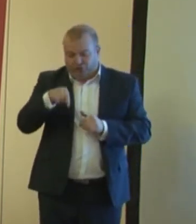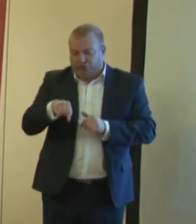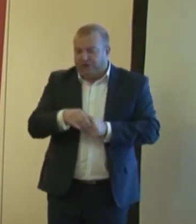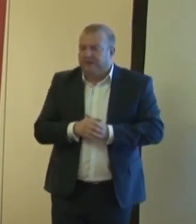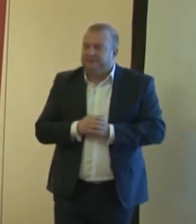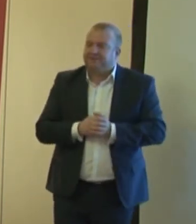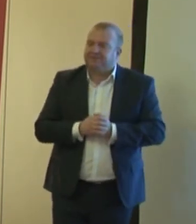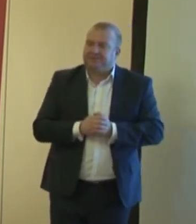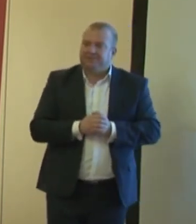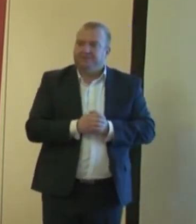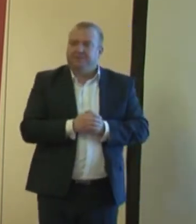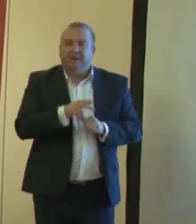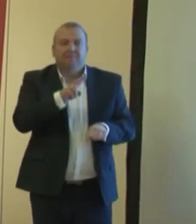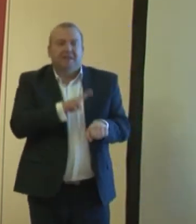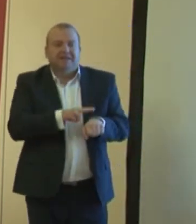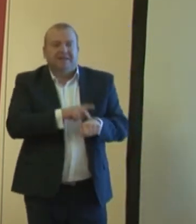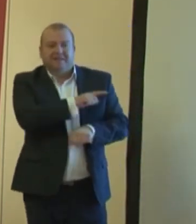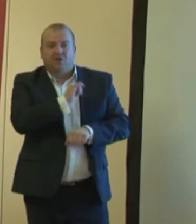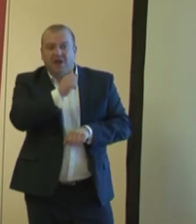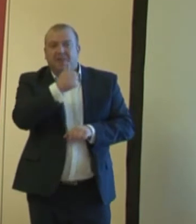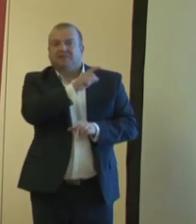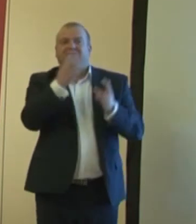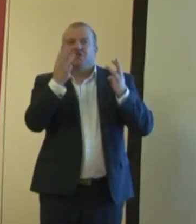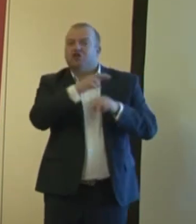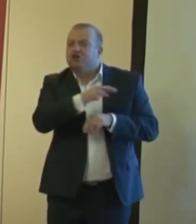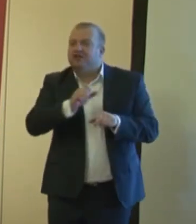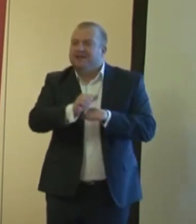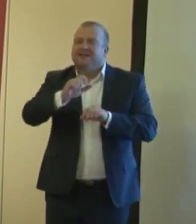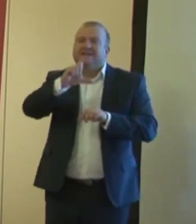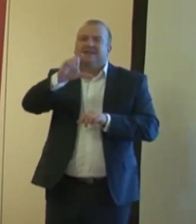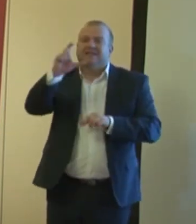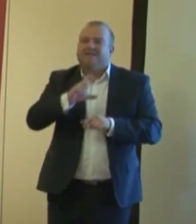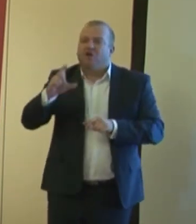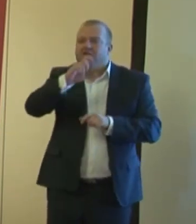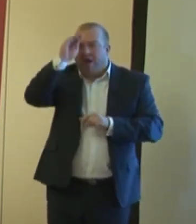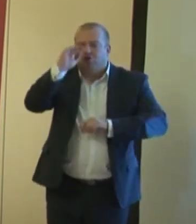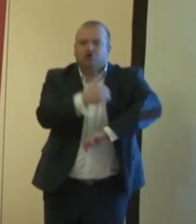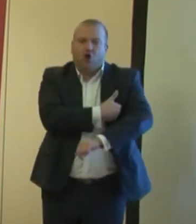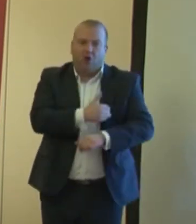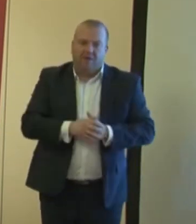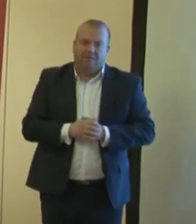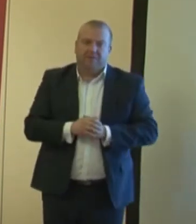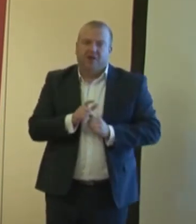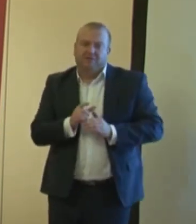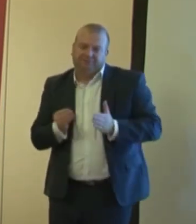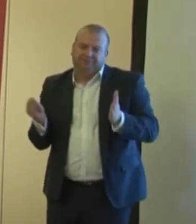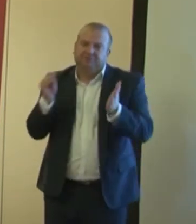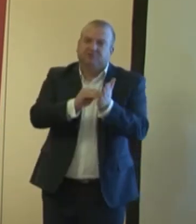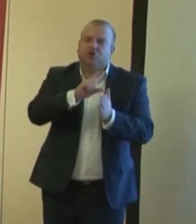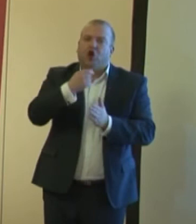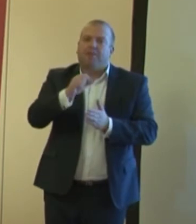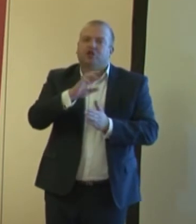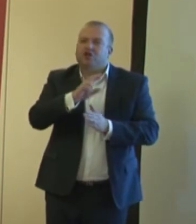ministerstwo, jednym z priorytetów jest cyfrowa szkoła. A więc doposażenie w sprzęt,